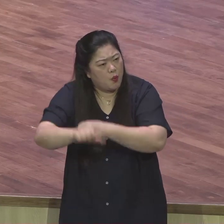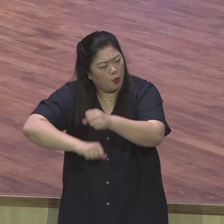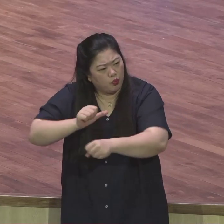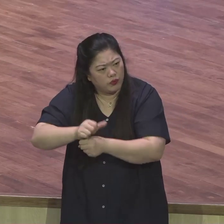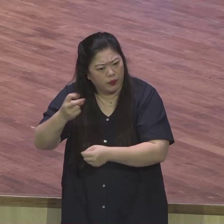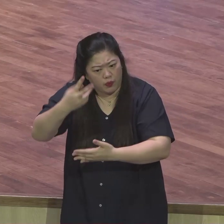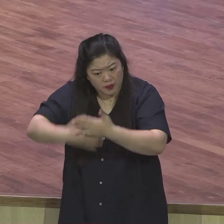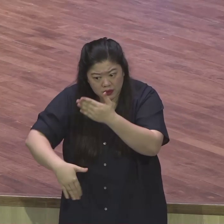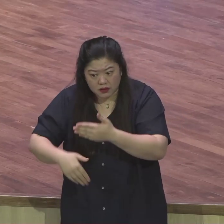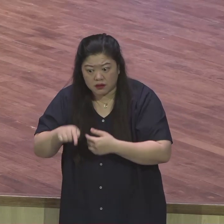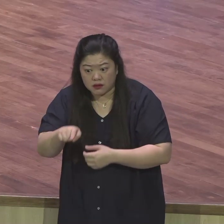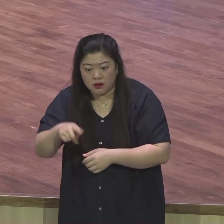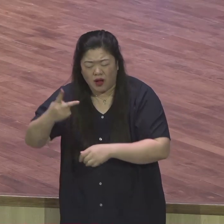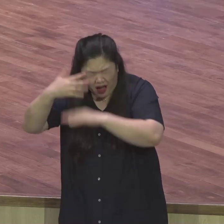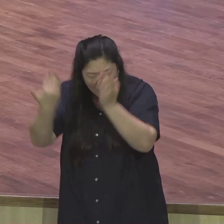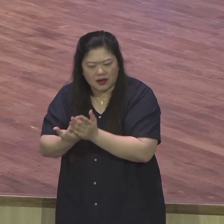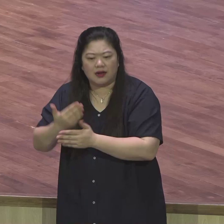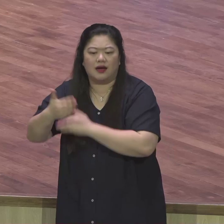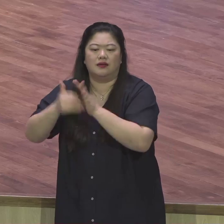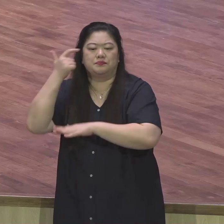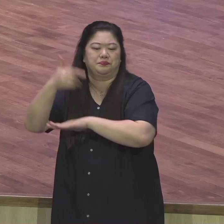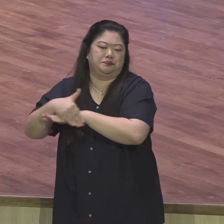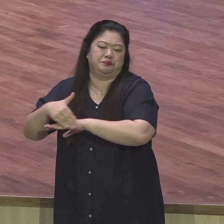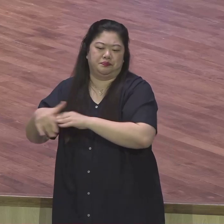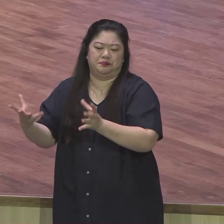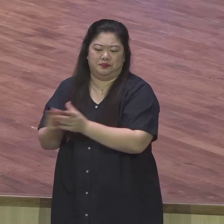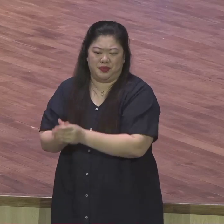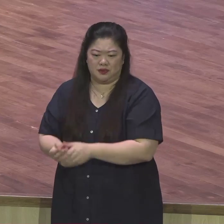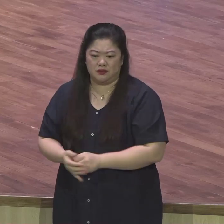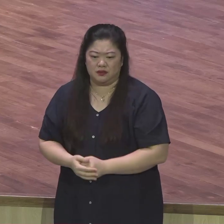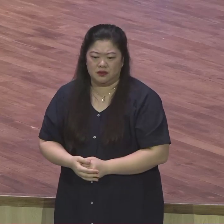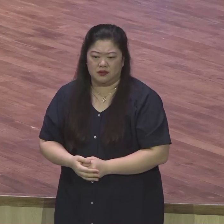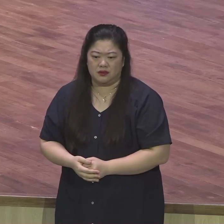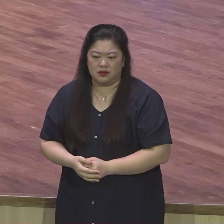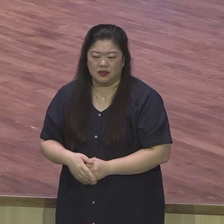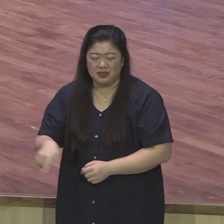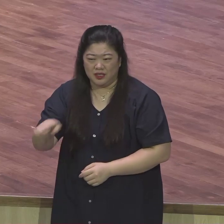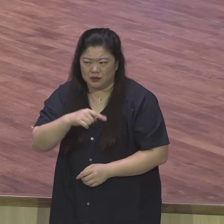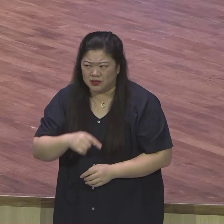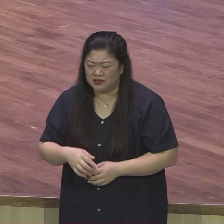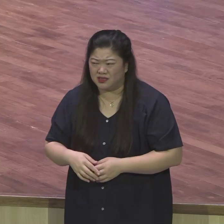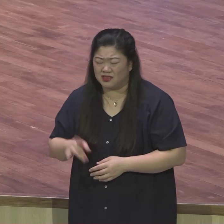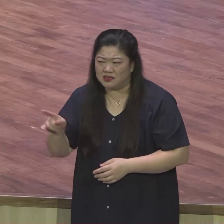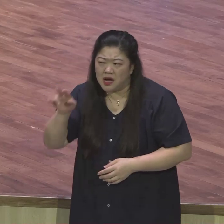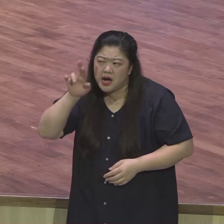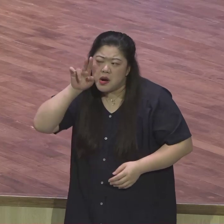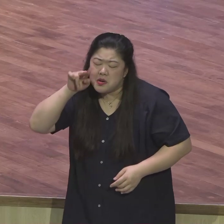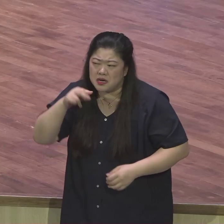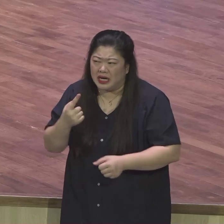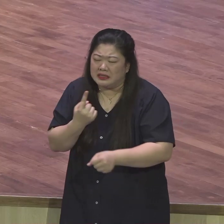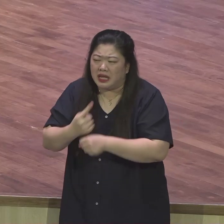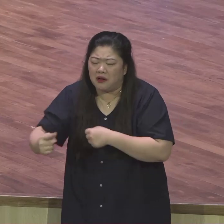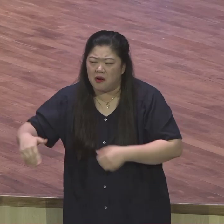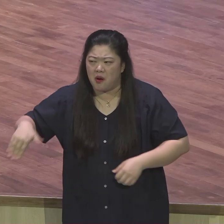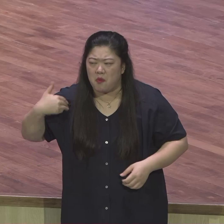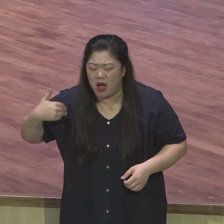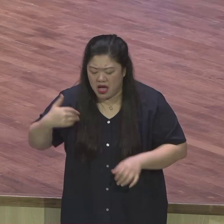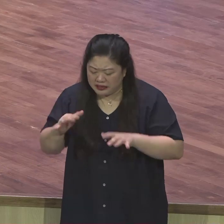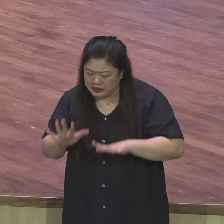문제 사건이 생겼다고 그거 가지고 미리 판단하고 여러분 머리 가지고 정지하고 그런 거 하면 안 돼요. 그